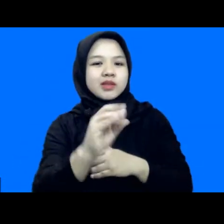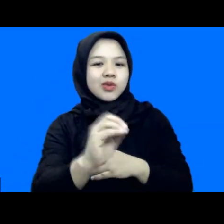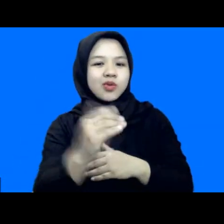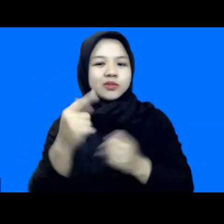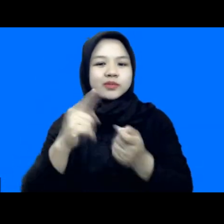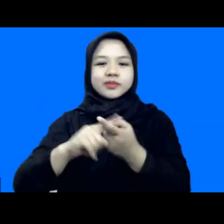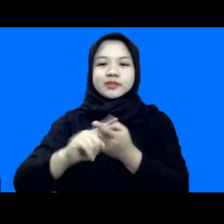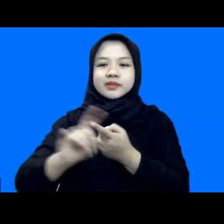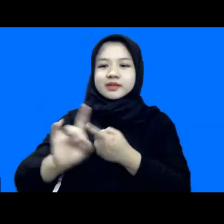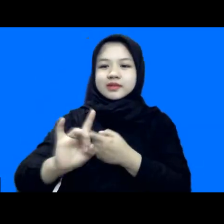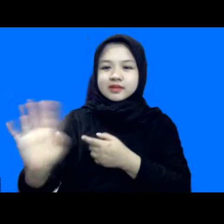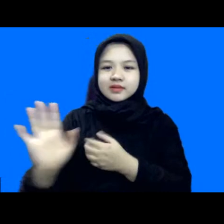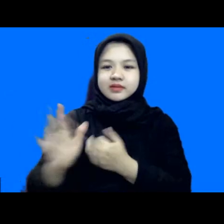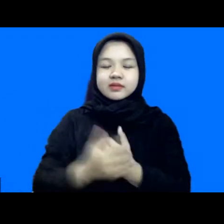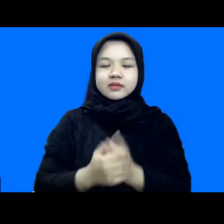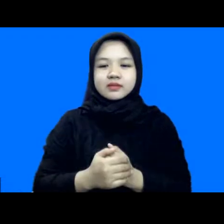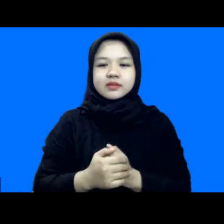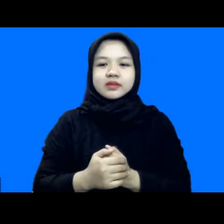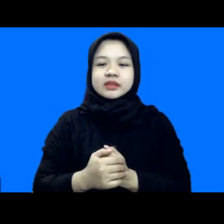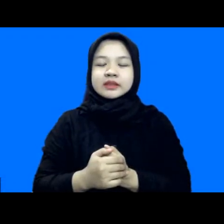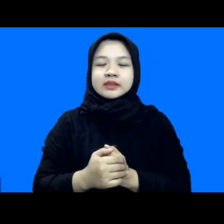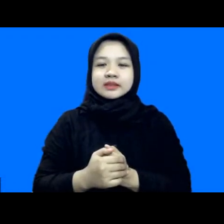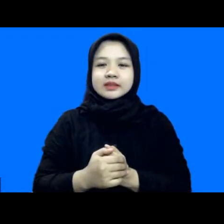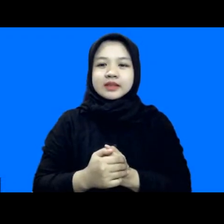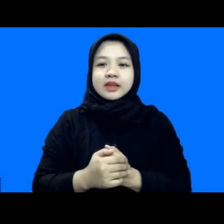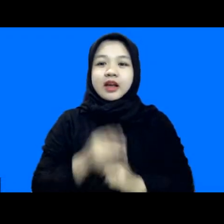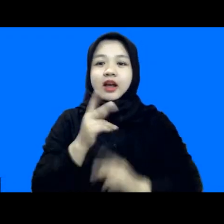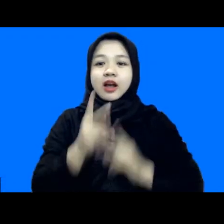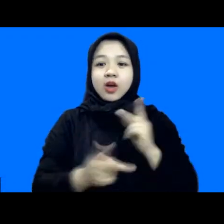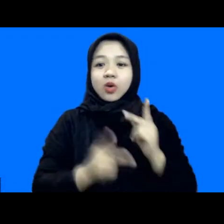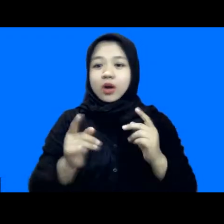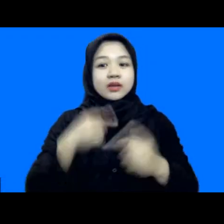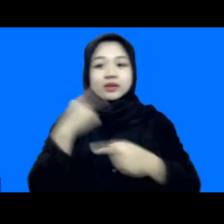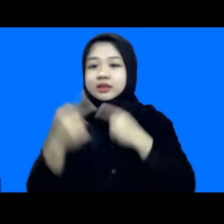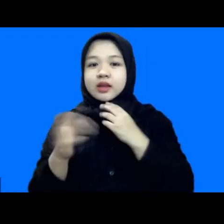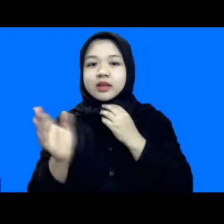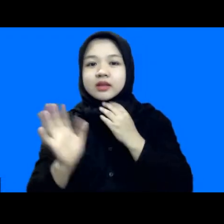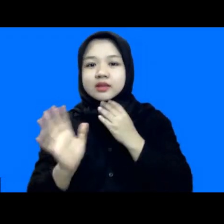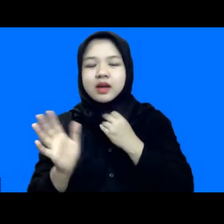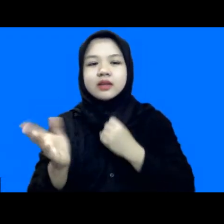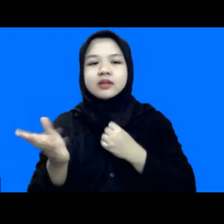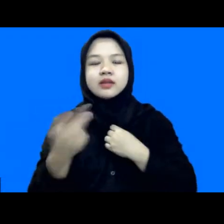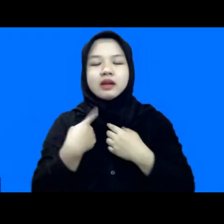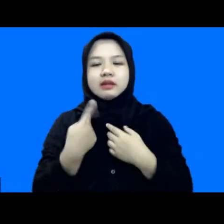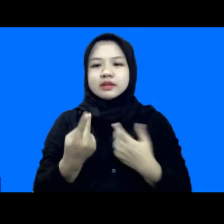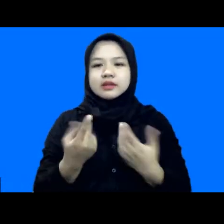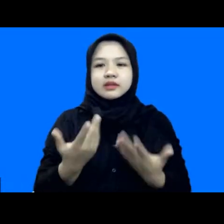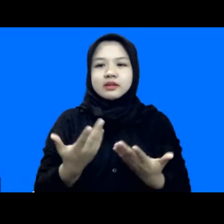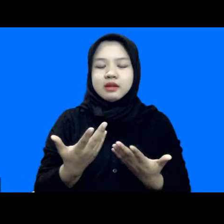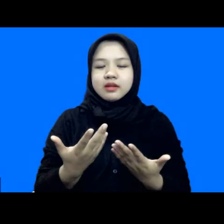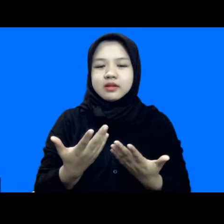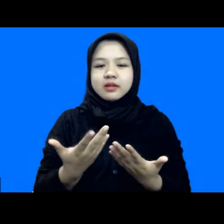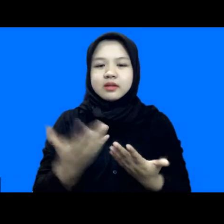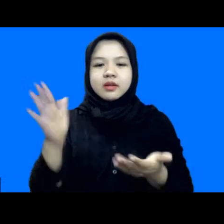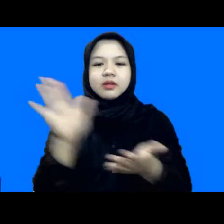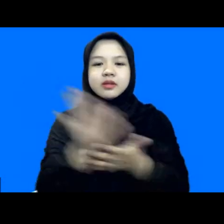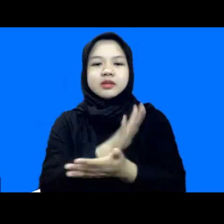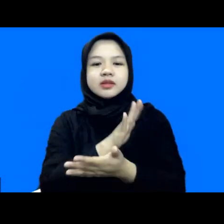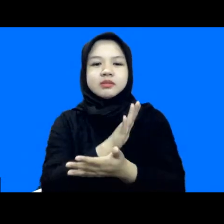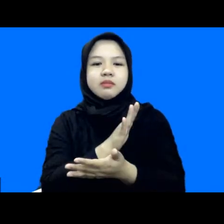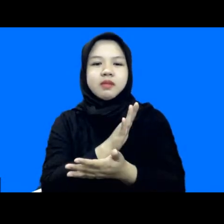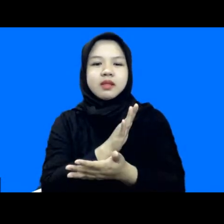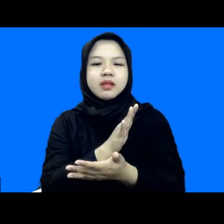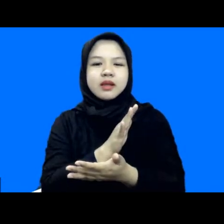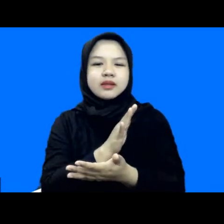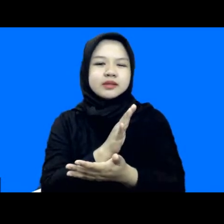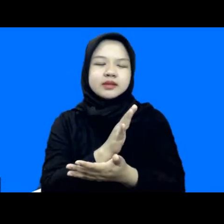gitu siap jadi kalau misalnya nggak diceritain ya kita juga apa peluangnya sangat miss